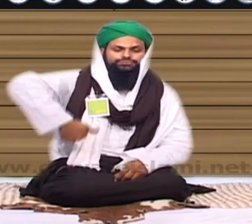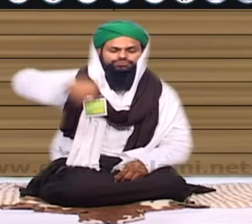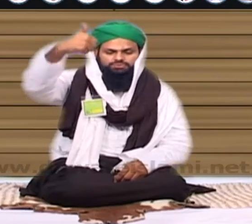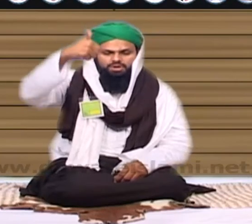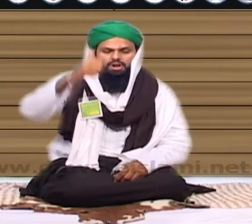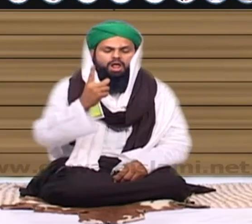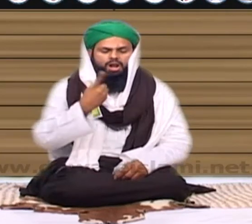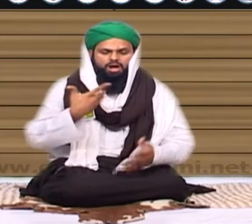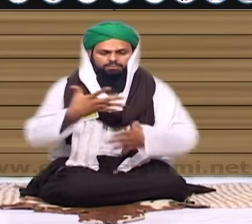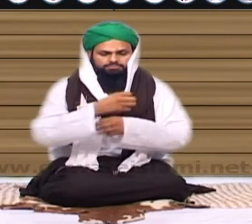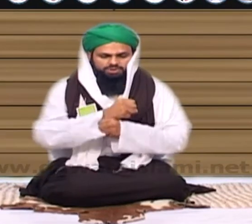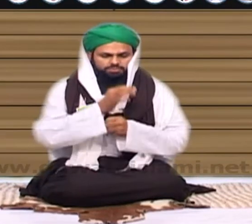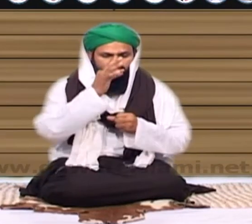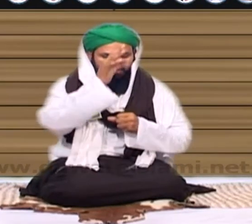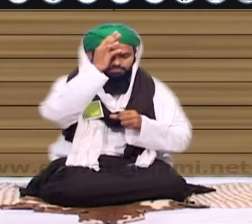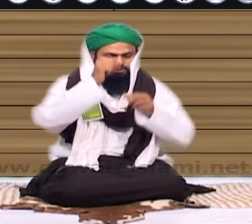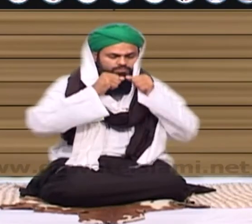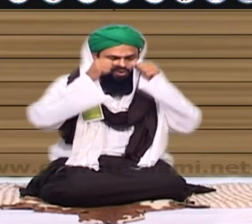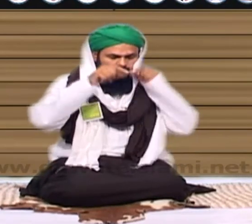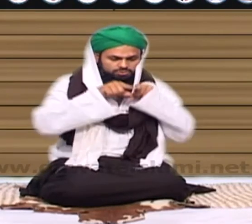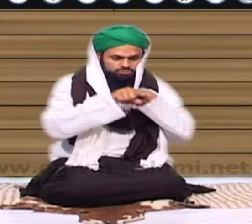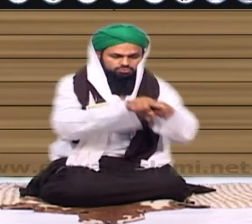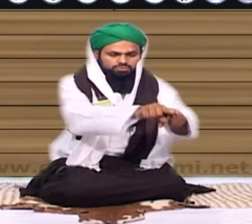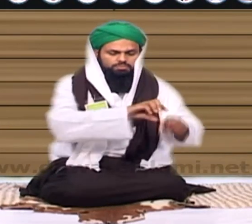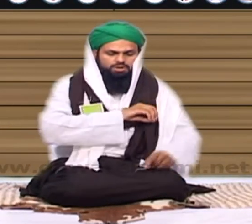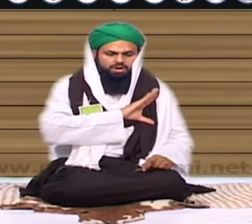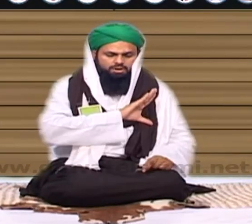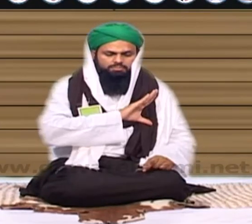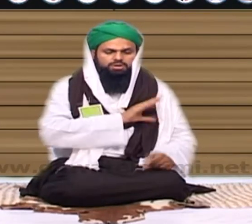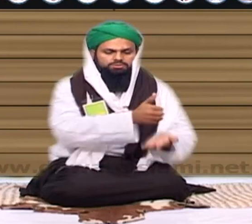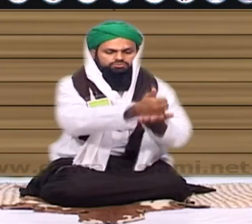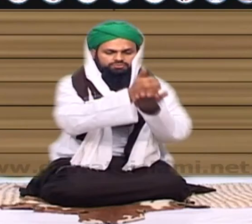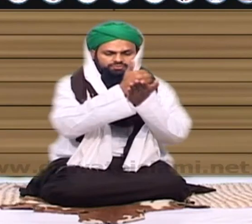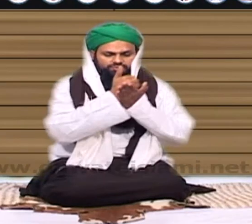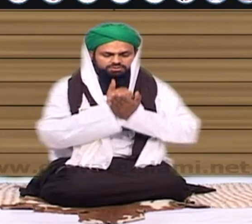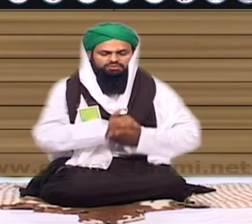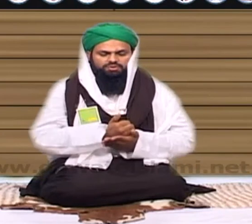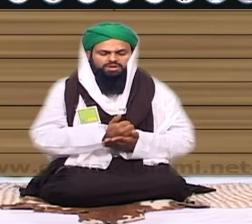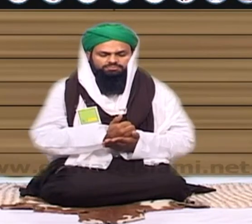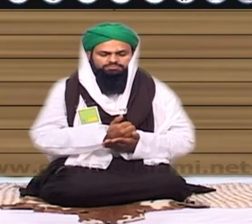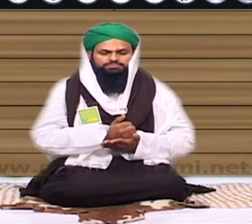اللہ تعالی ہم سب کو پیارے حدیب صلی اللہ تعالی علیہ وسلم کی سنت پر عمل کرنے کی توفیق دافت ہوا ہے